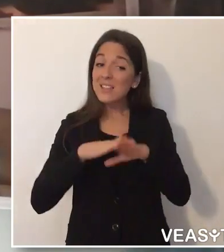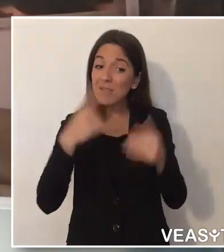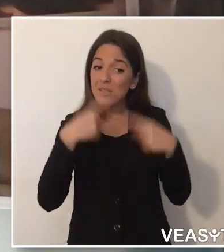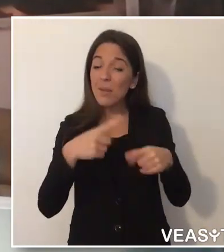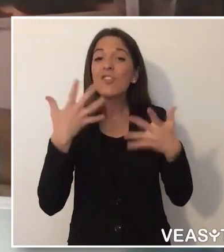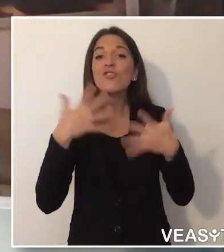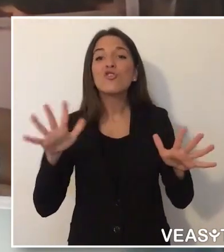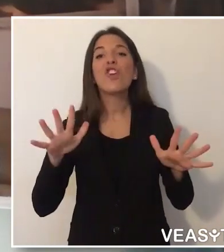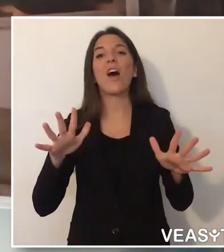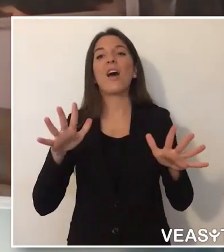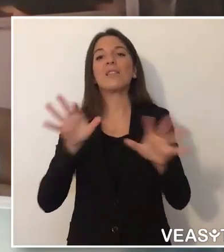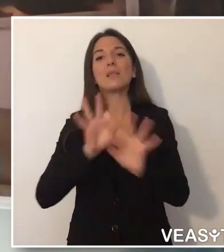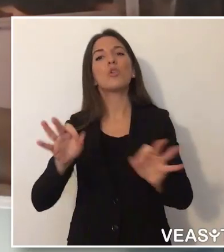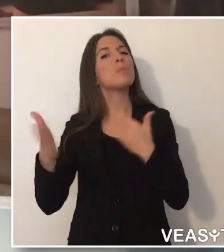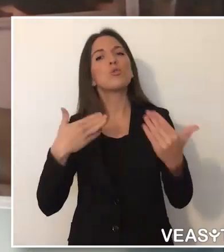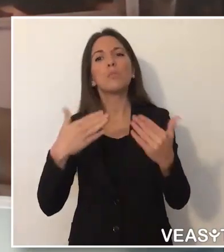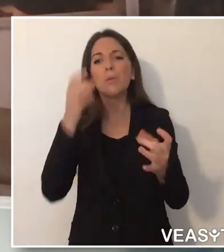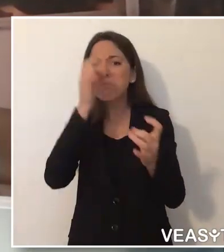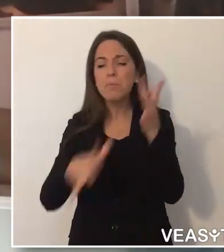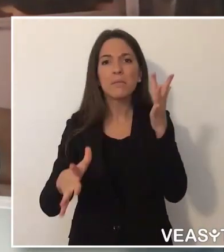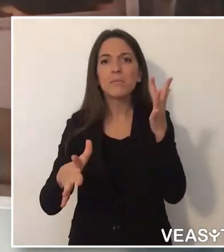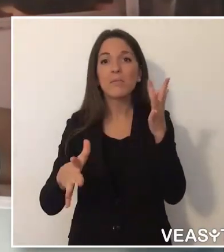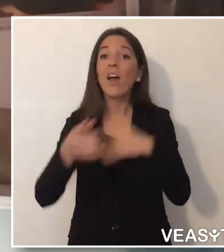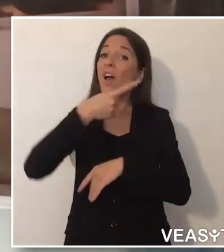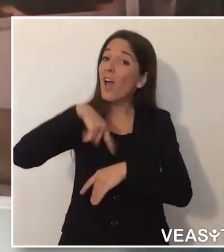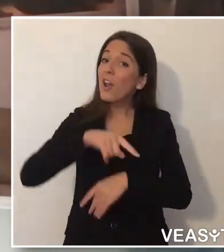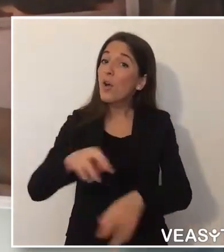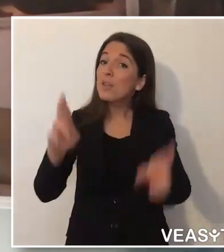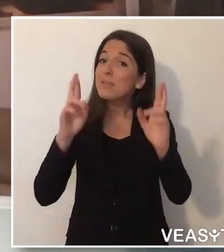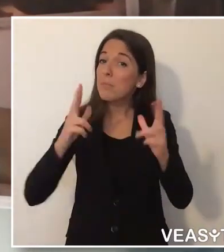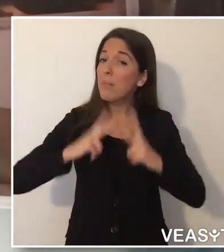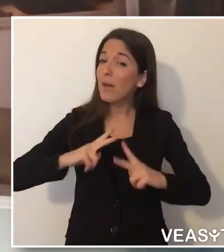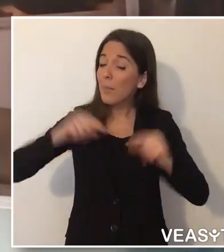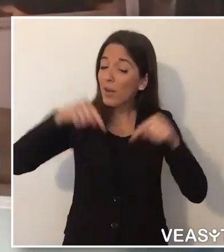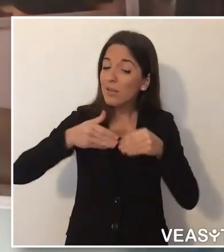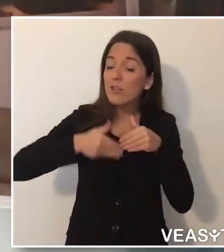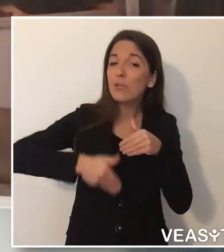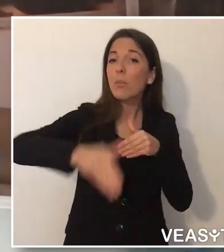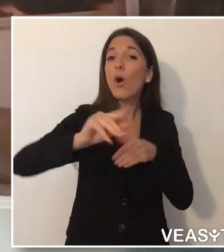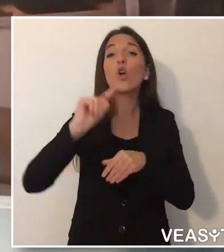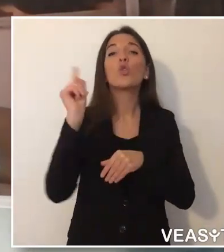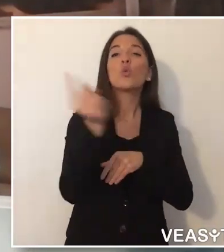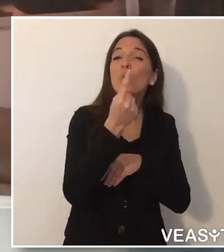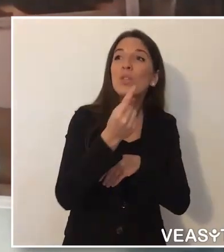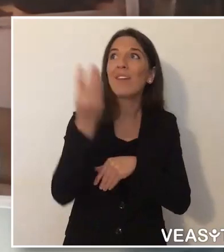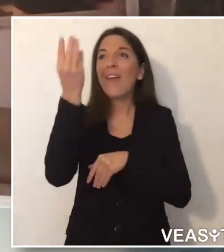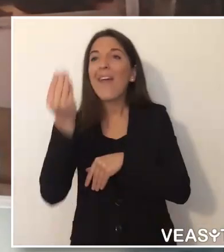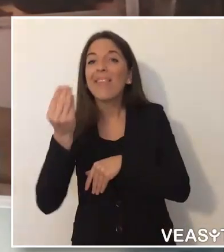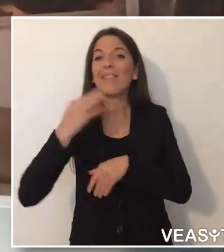conoscenza di tutti i cittadini sordi e di tutte le pubbliche amministrazioni che potessero averne necessità per l